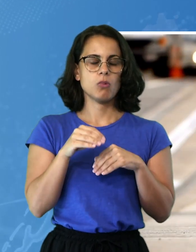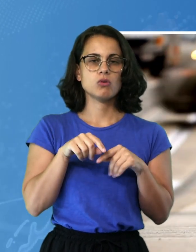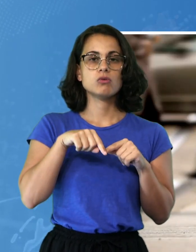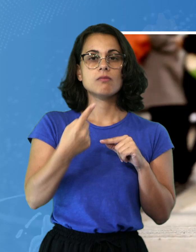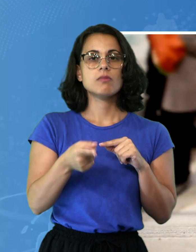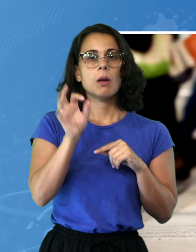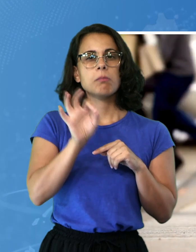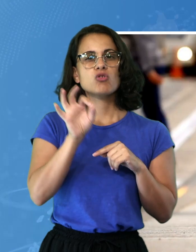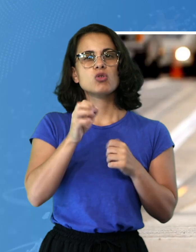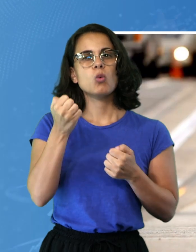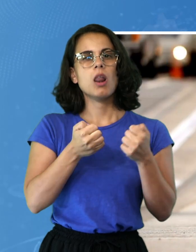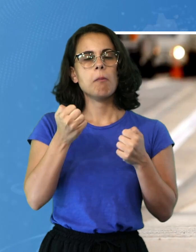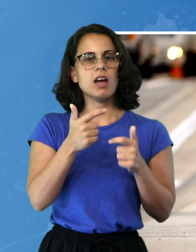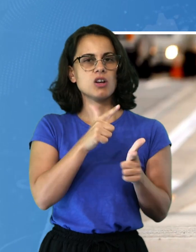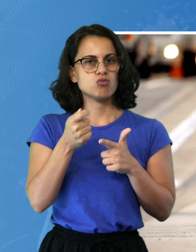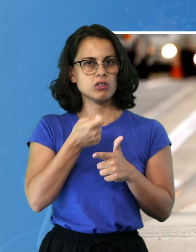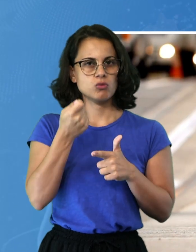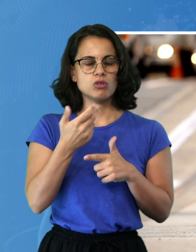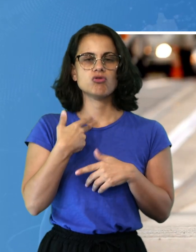non assicurata è del 24%.